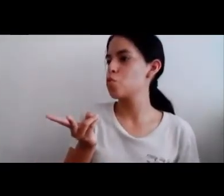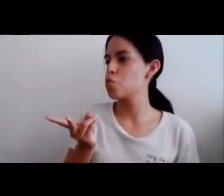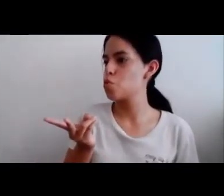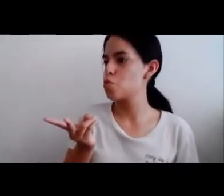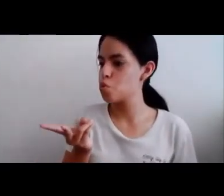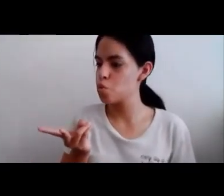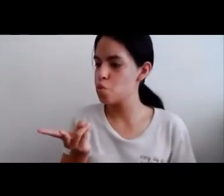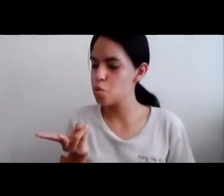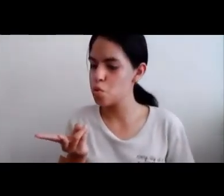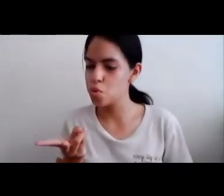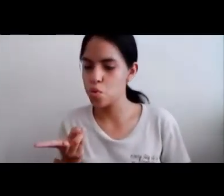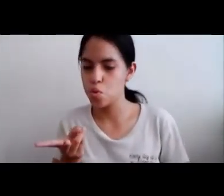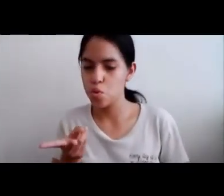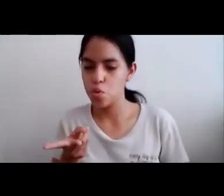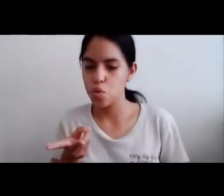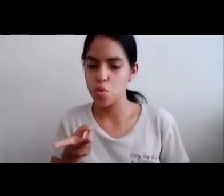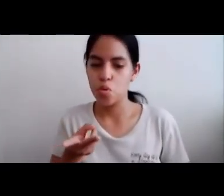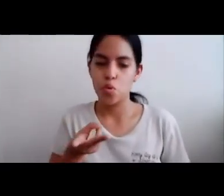Princesa Durmiendo